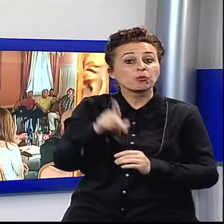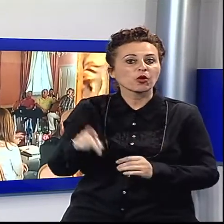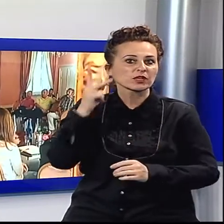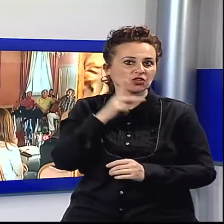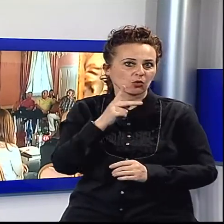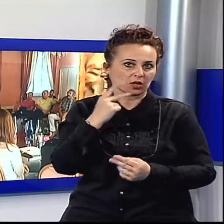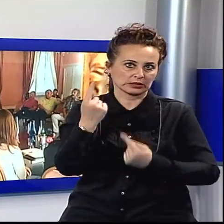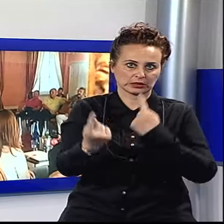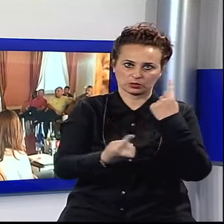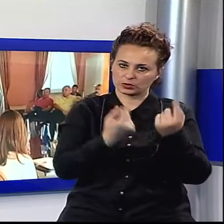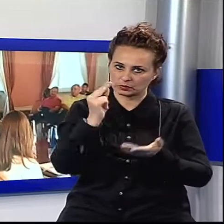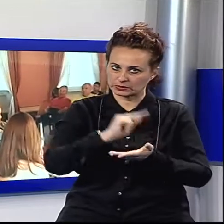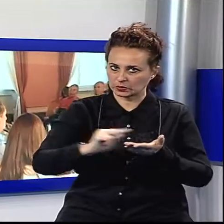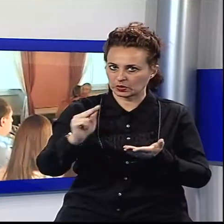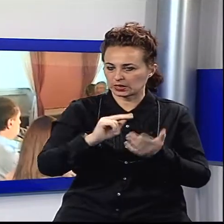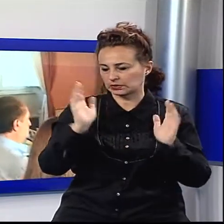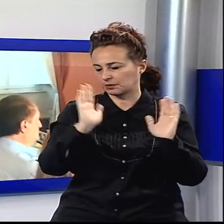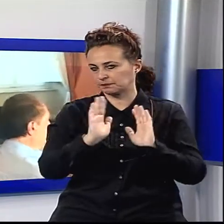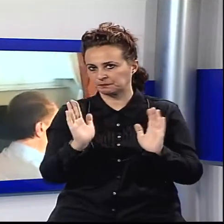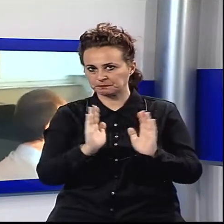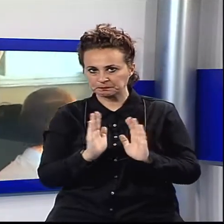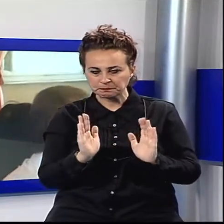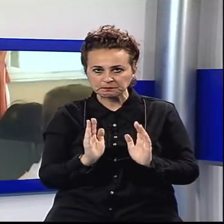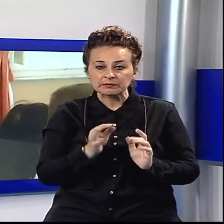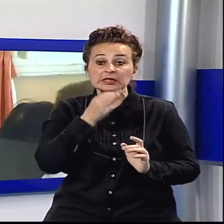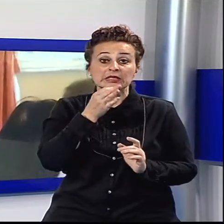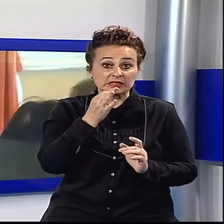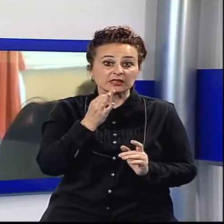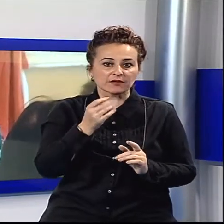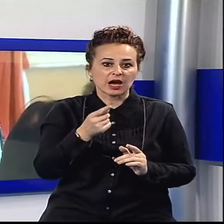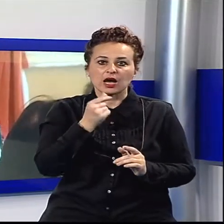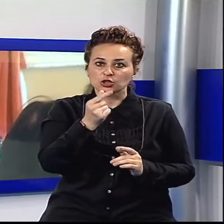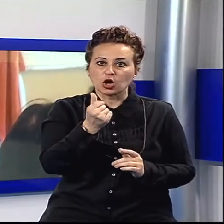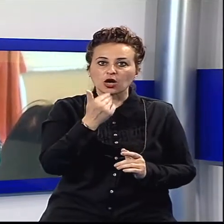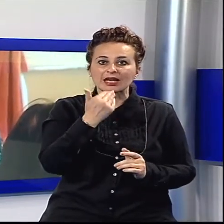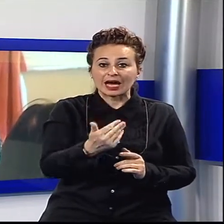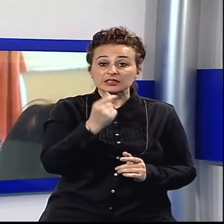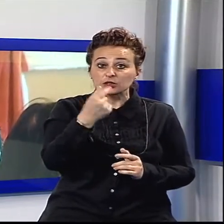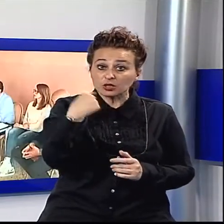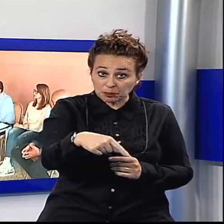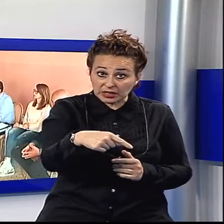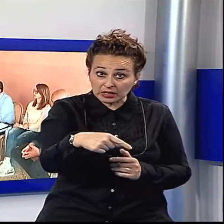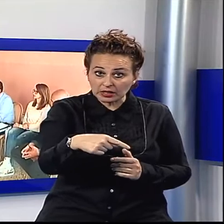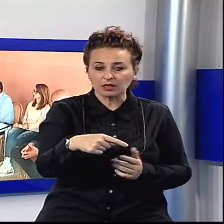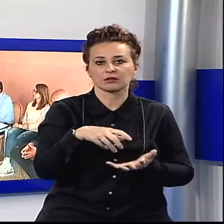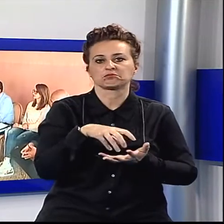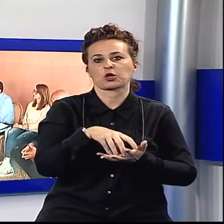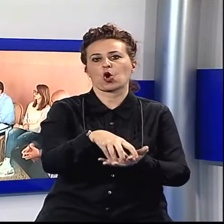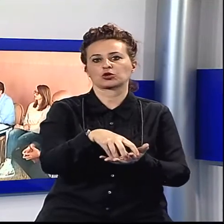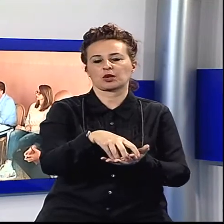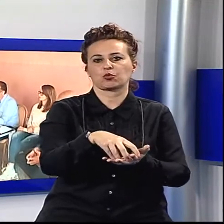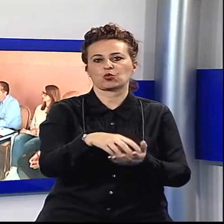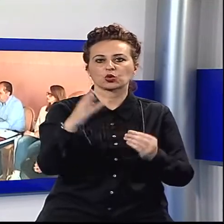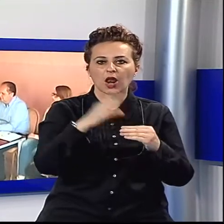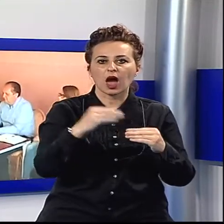molto complessa e si interviene con decisione sia su una scuola chiusa sia su una scuola che aveva bisogno di essere messa a norma, ma si interviene anche